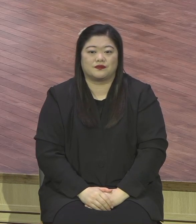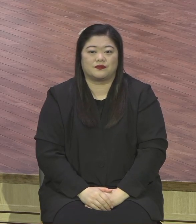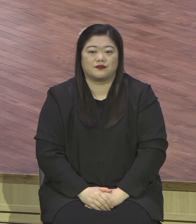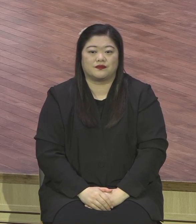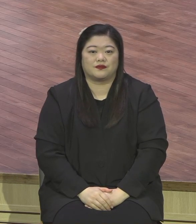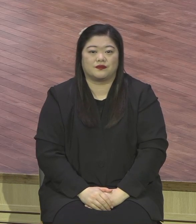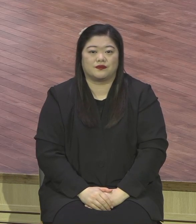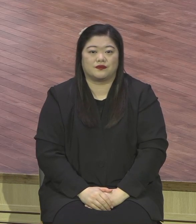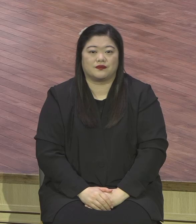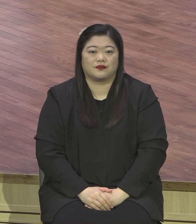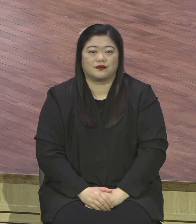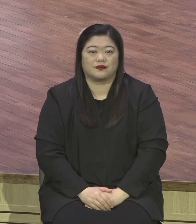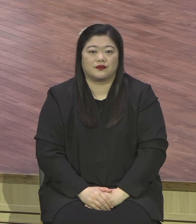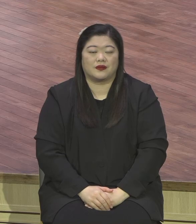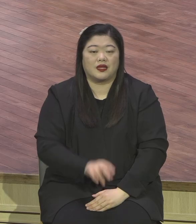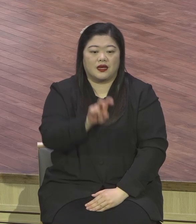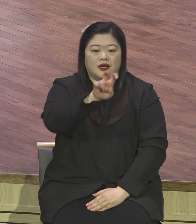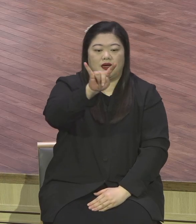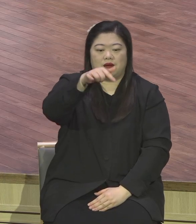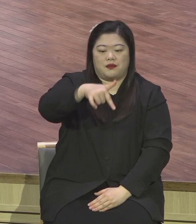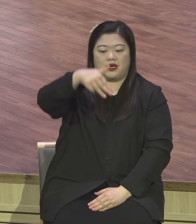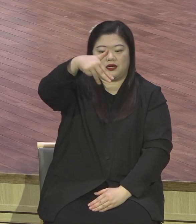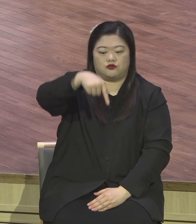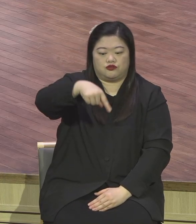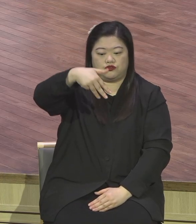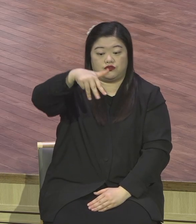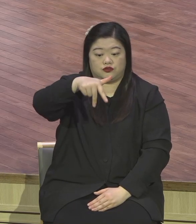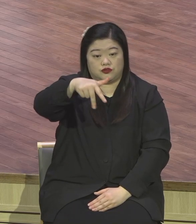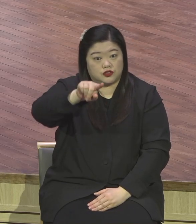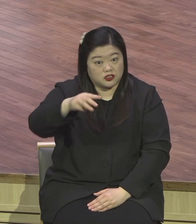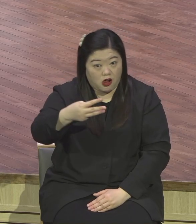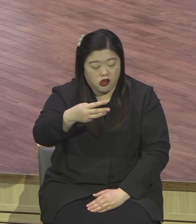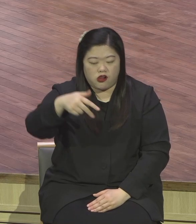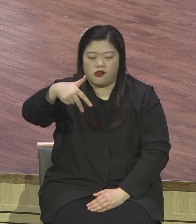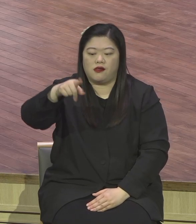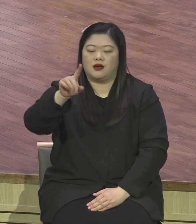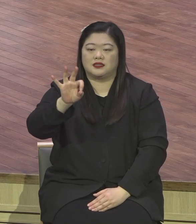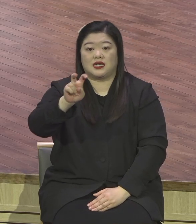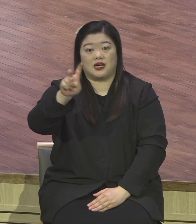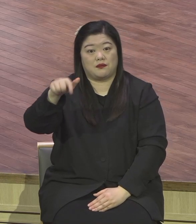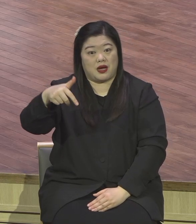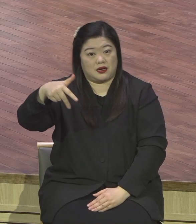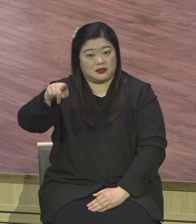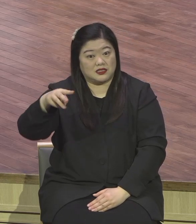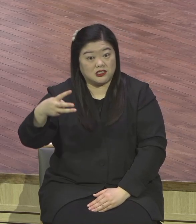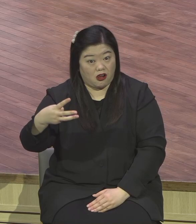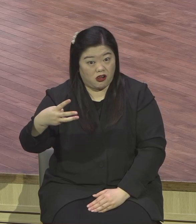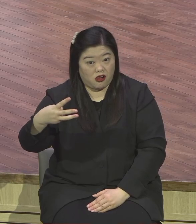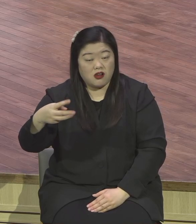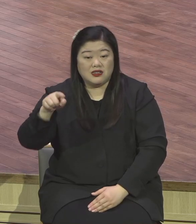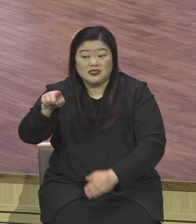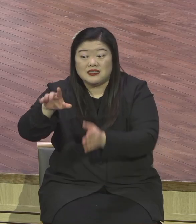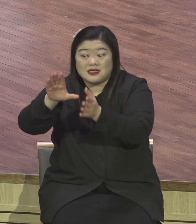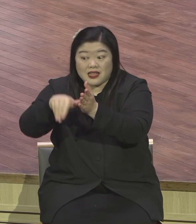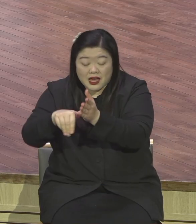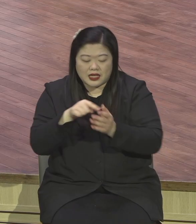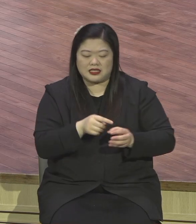맥주절, 장박절과 같은 이스라엘의 민족적 절기 때 낭송하고 찬양하는 시예요. 본문